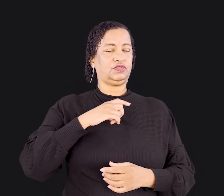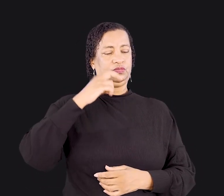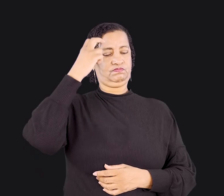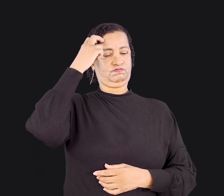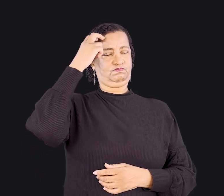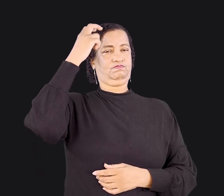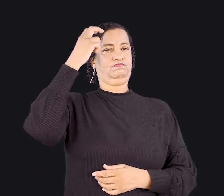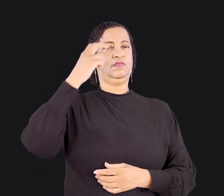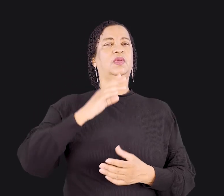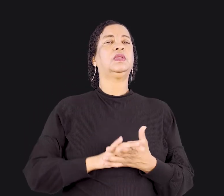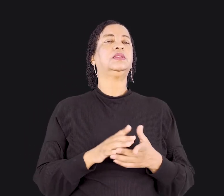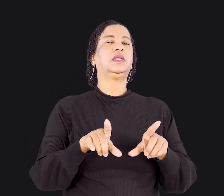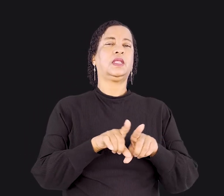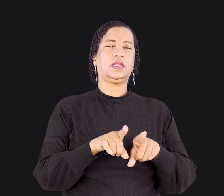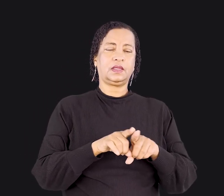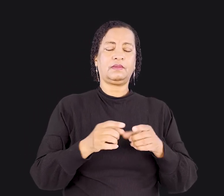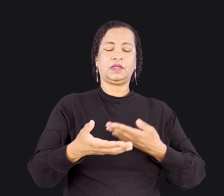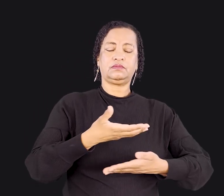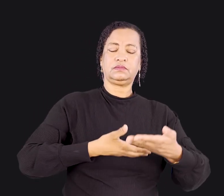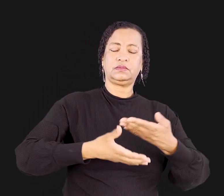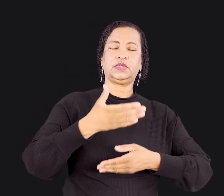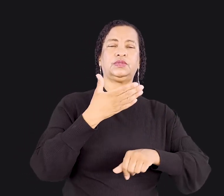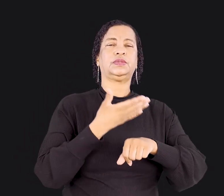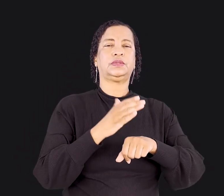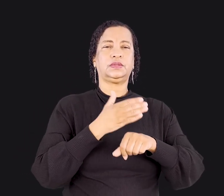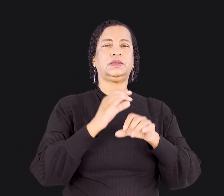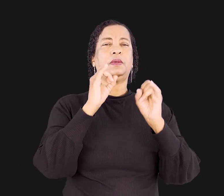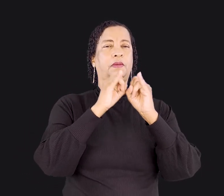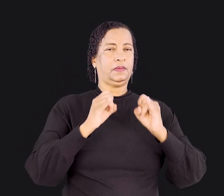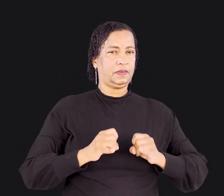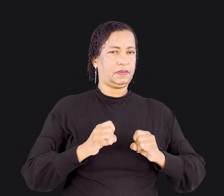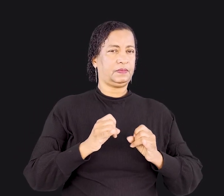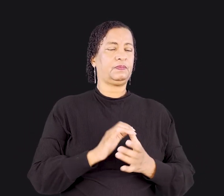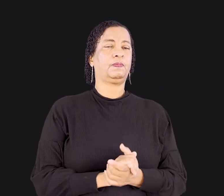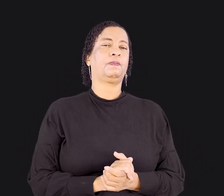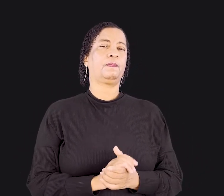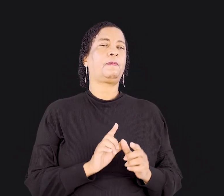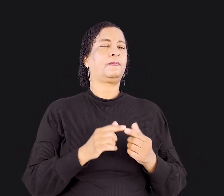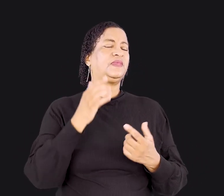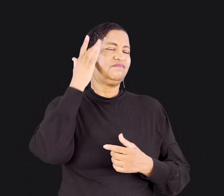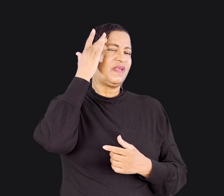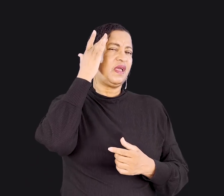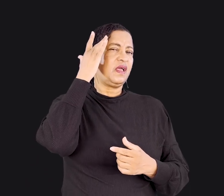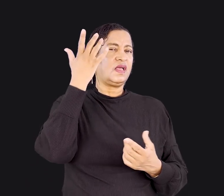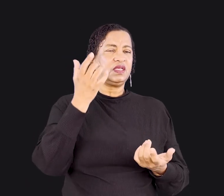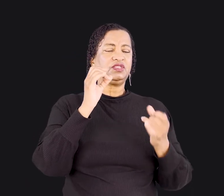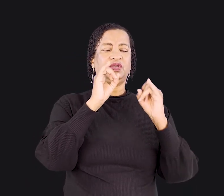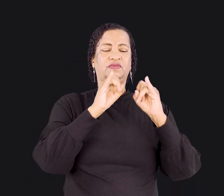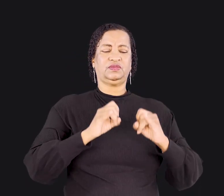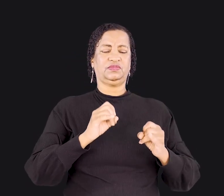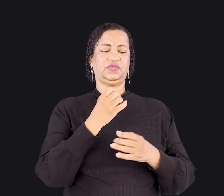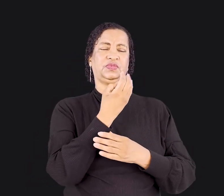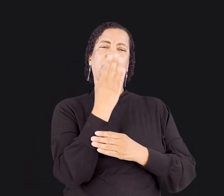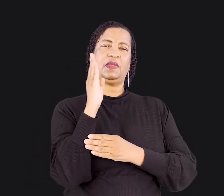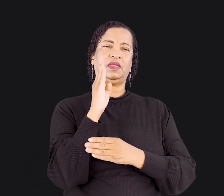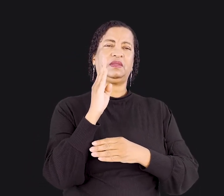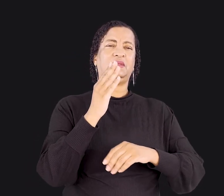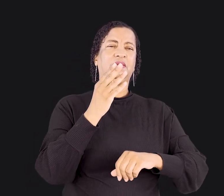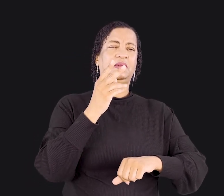educacional, também tinham participado das práticas idólatras. Mas estes achavam que os ídolos de madeira, pedra, prata